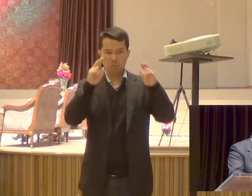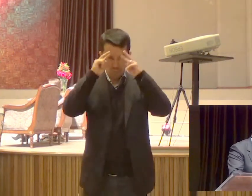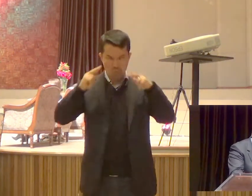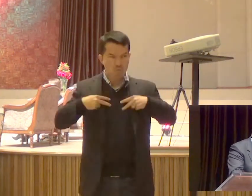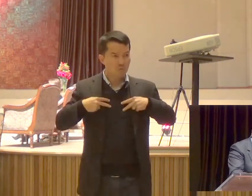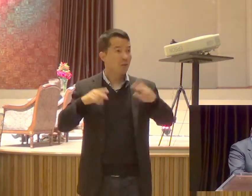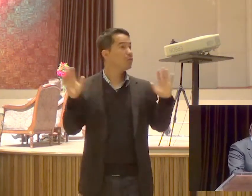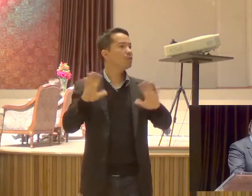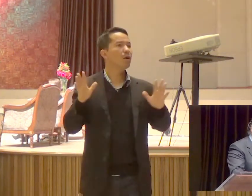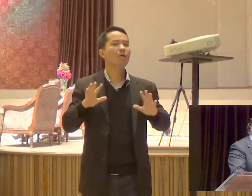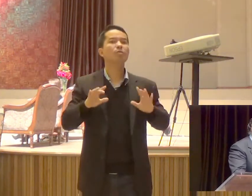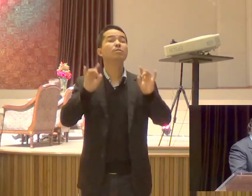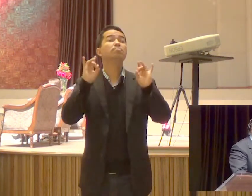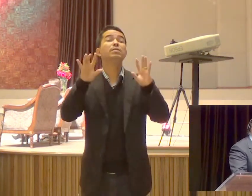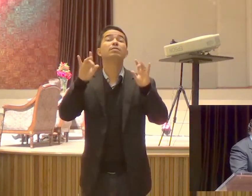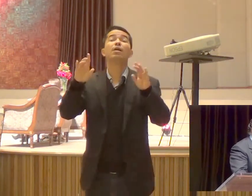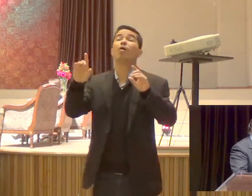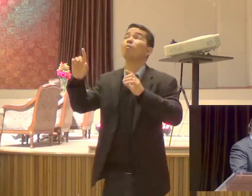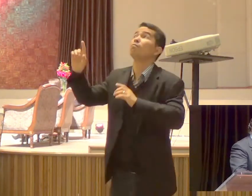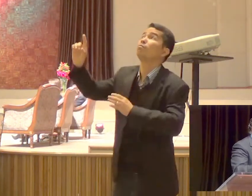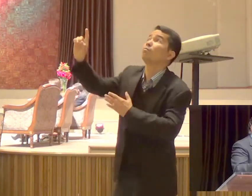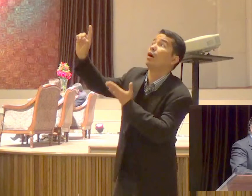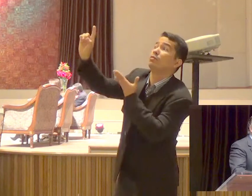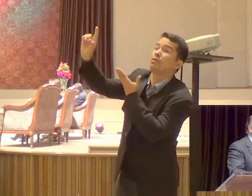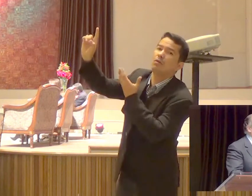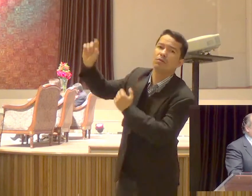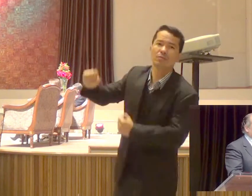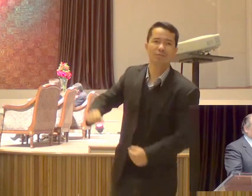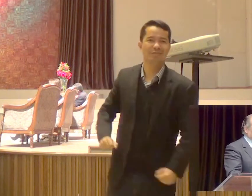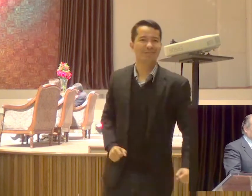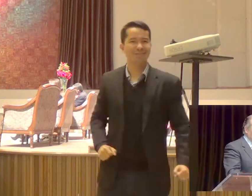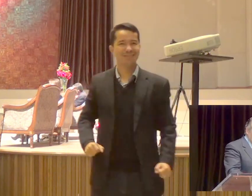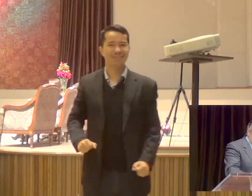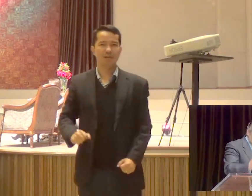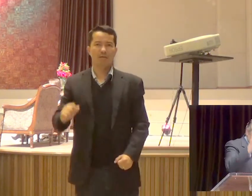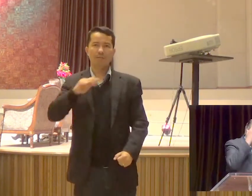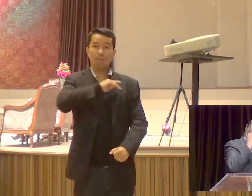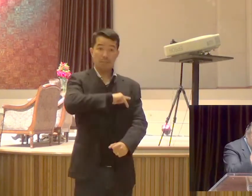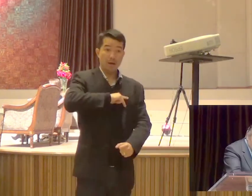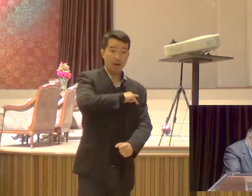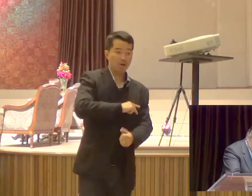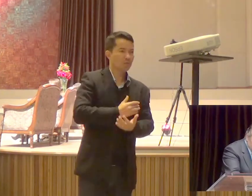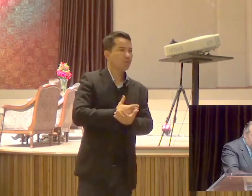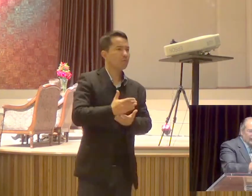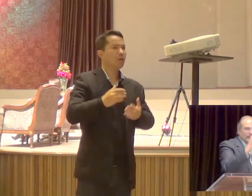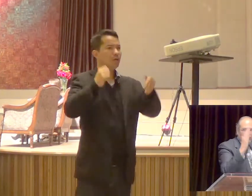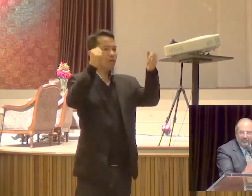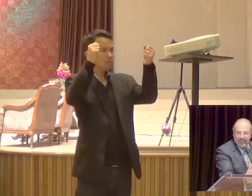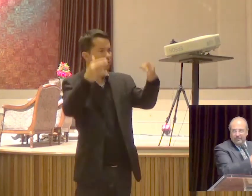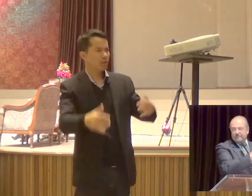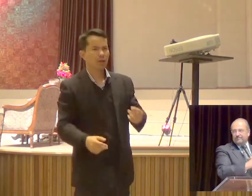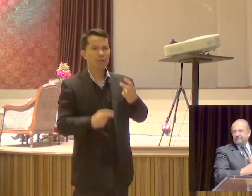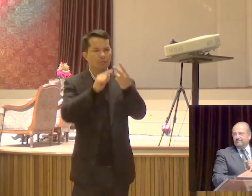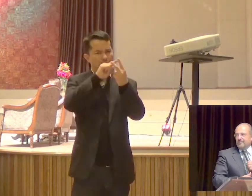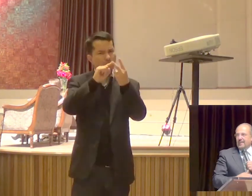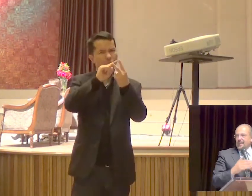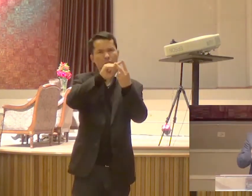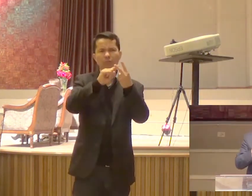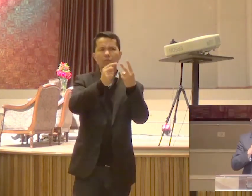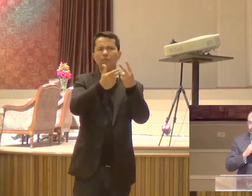Jesus Para testemunhar O evangelho Da graça de Deus Ele fala de duas coisas Aqui Ele diz Carreira E ministério Ele diz